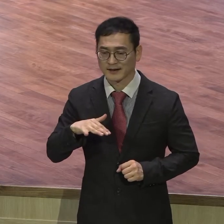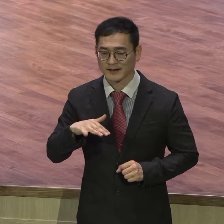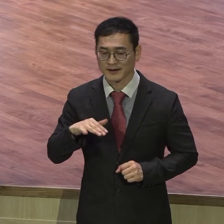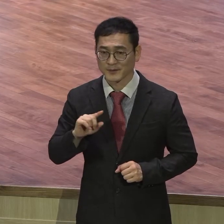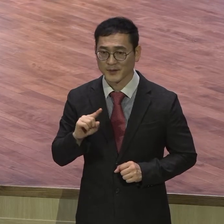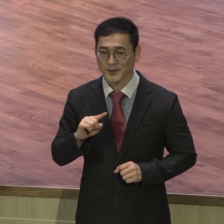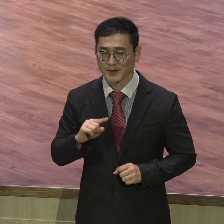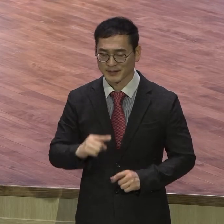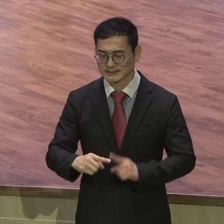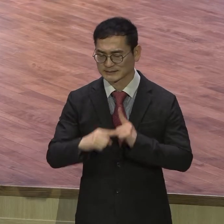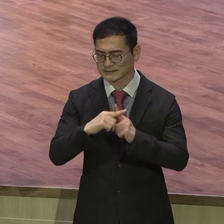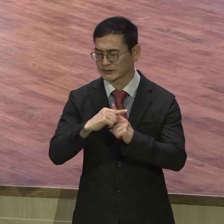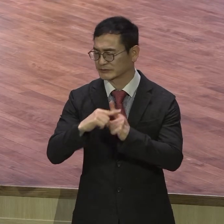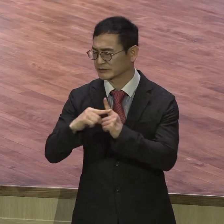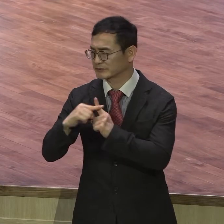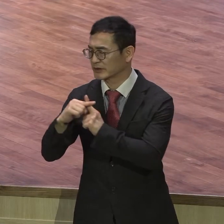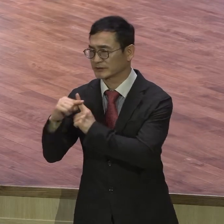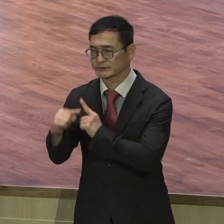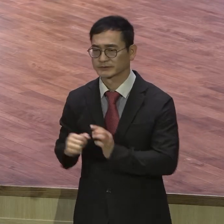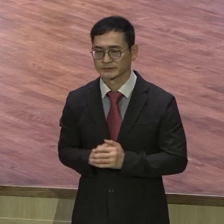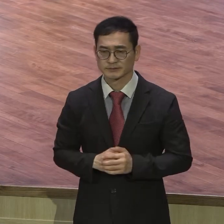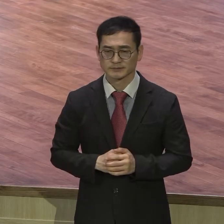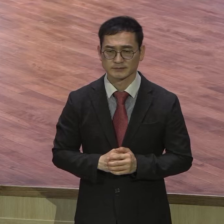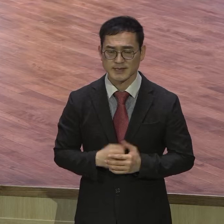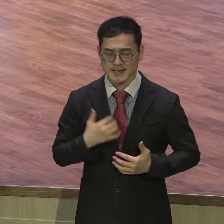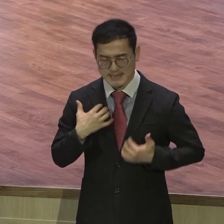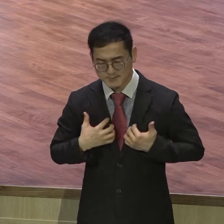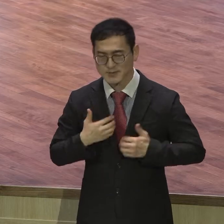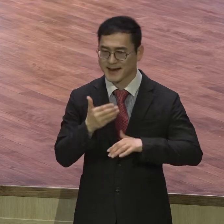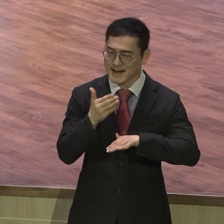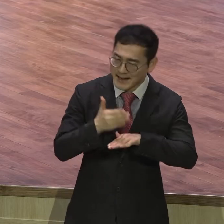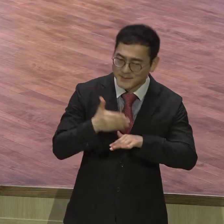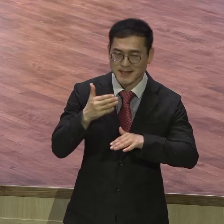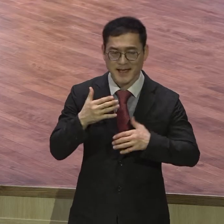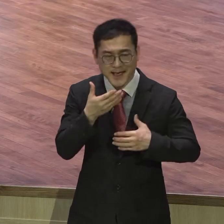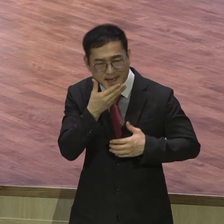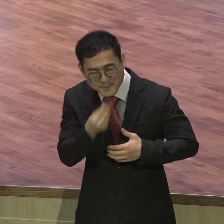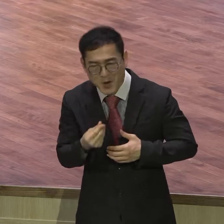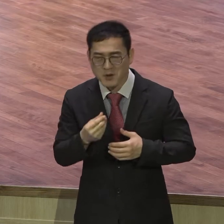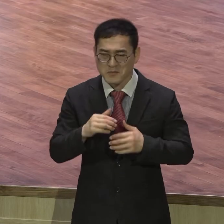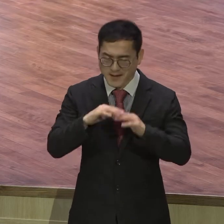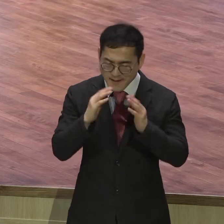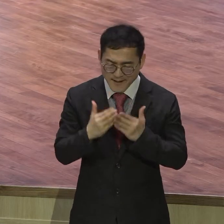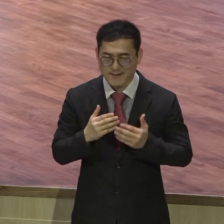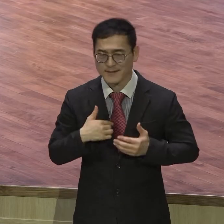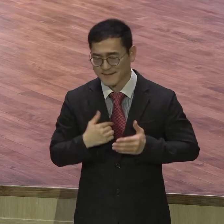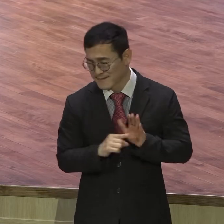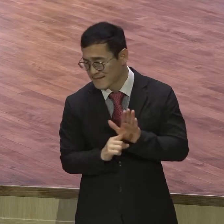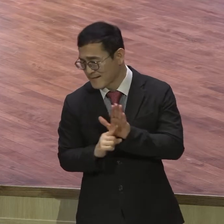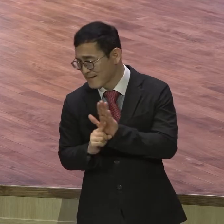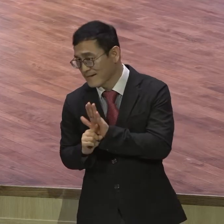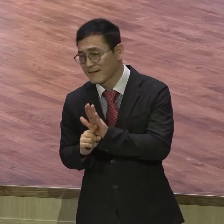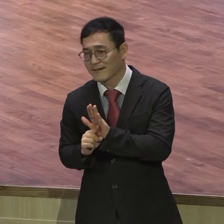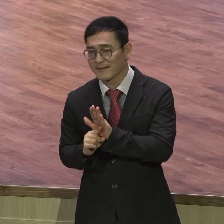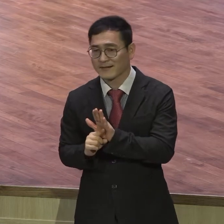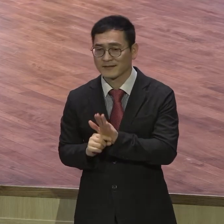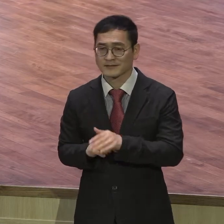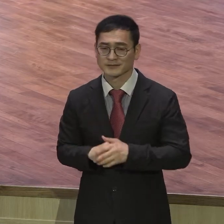여러분이 그렇게 깨어서 기도하고 말씀을 생각하고 적용한다고 하면 뭐 한방